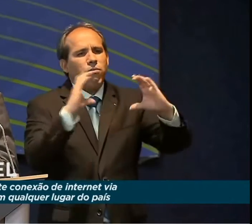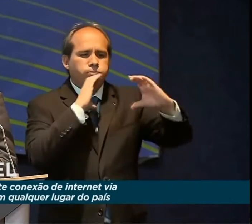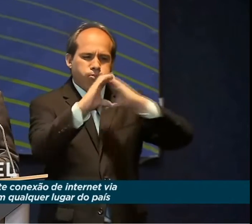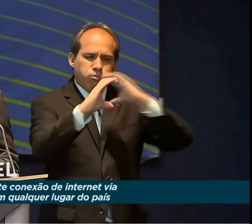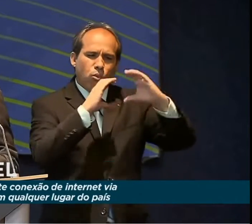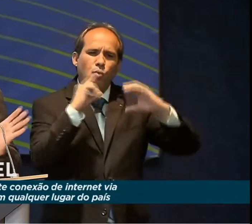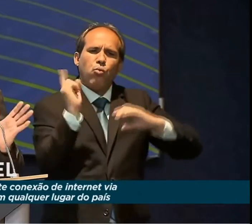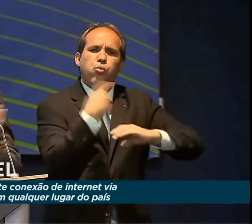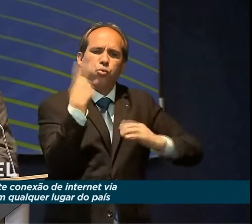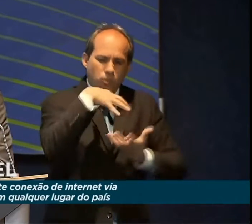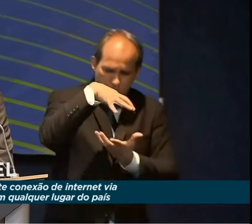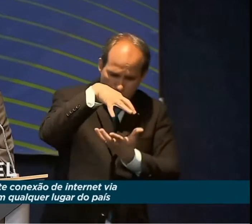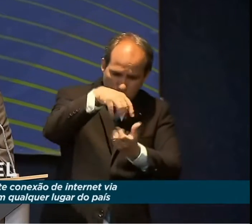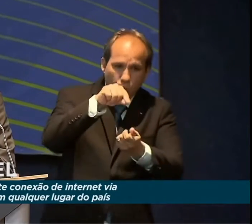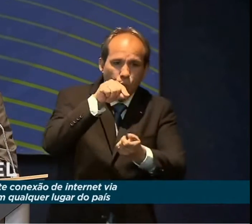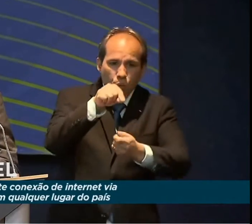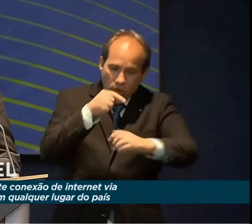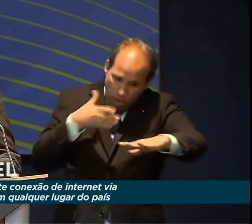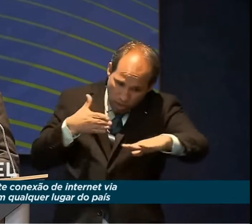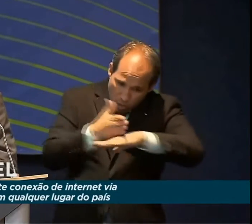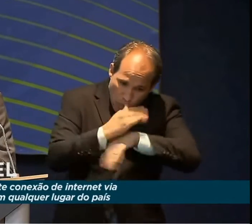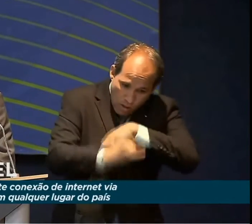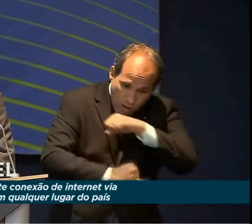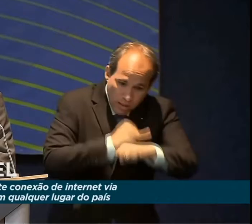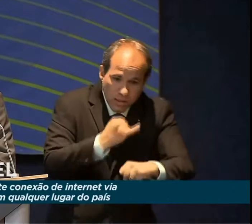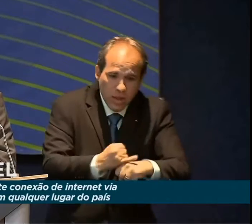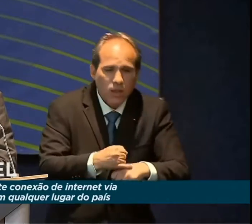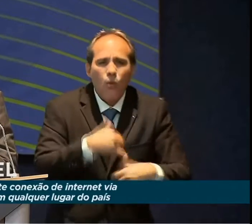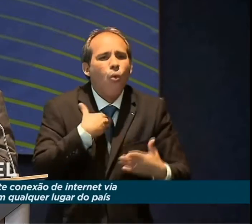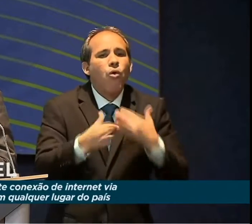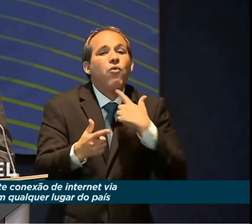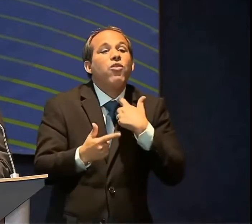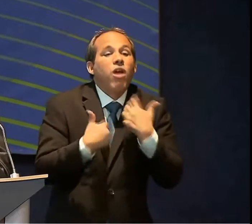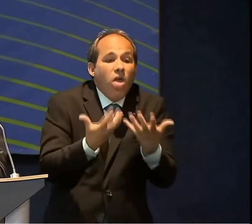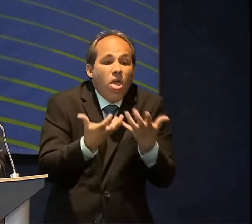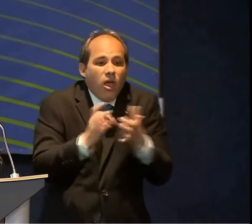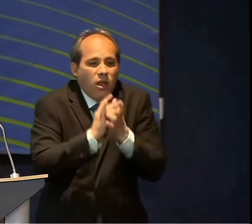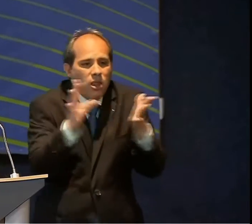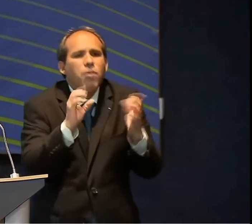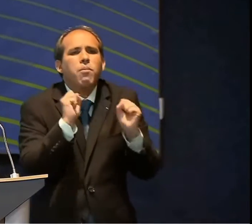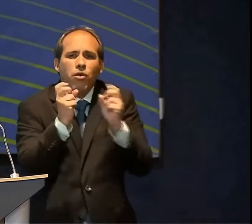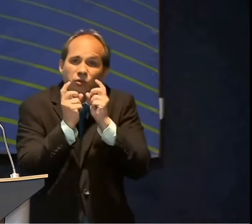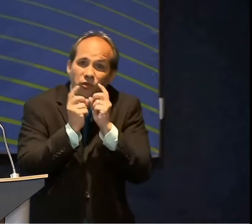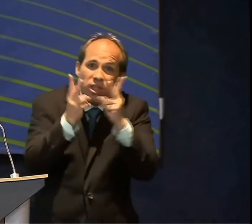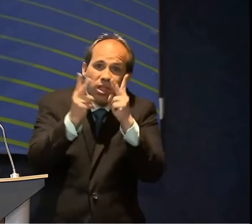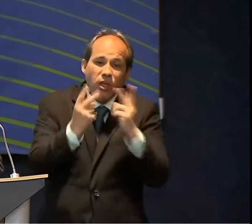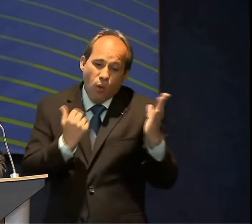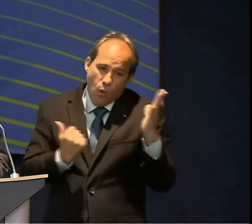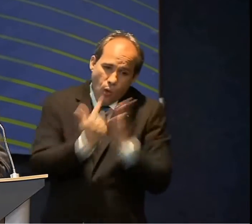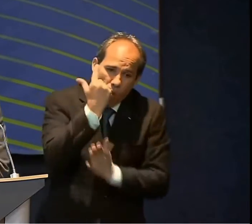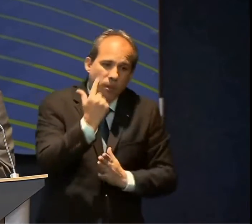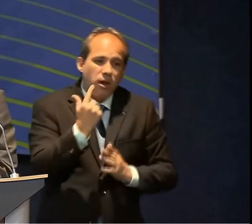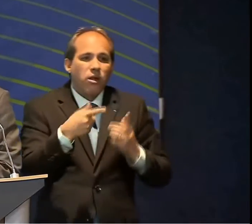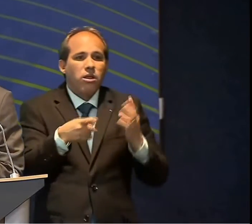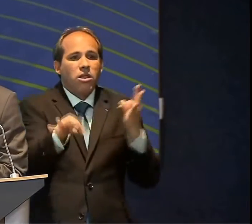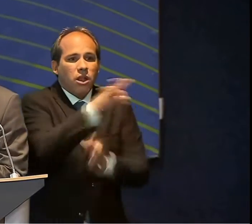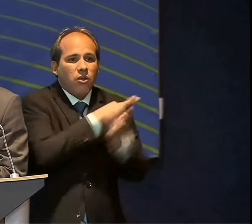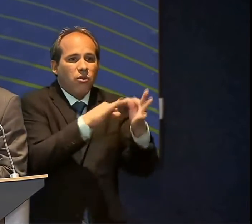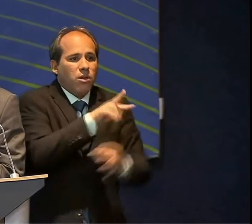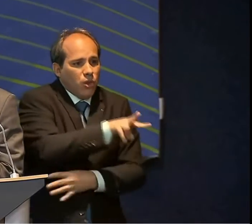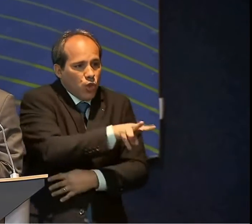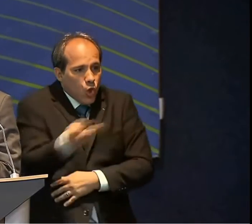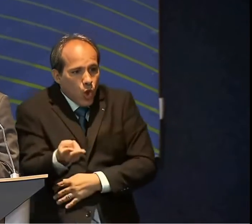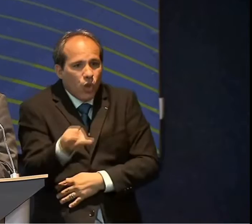mundo, você entrou no acesso à internet, você fala com quem queira, pode comprar, vender, transferir recursos,